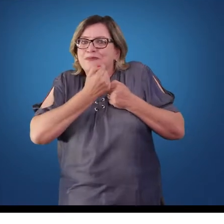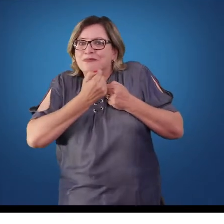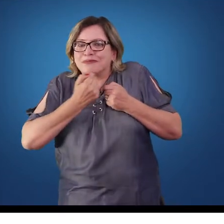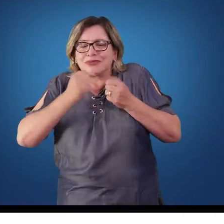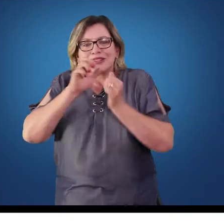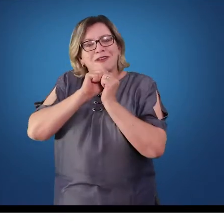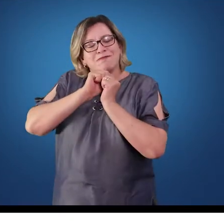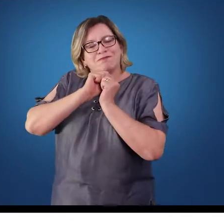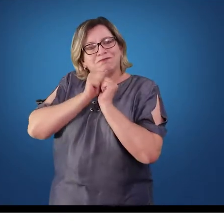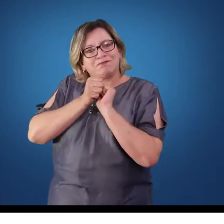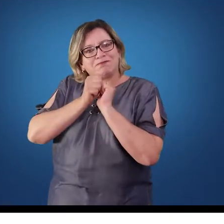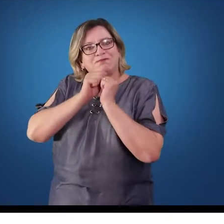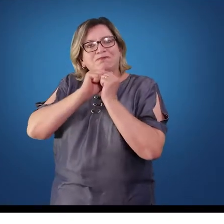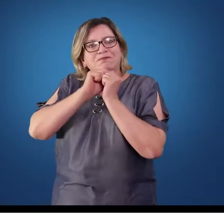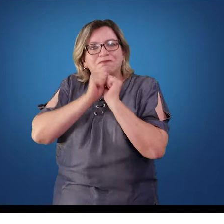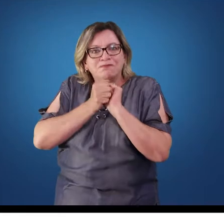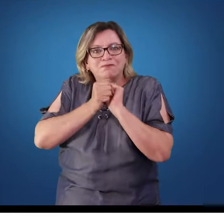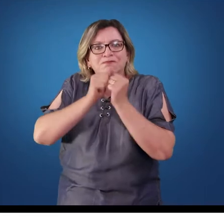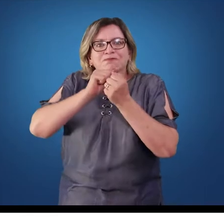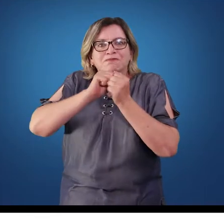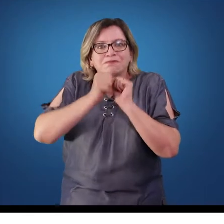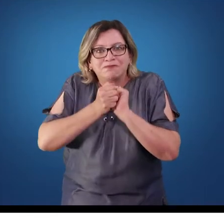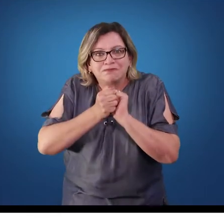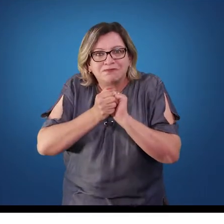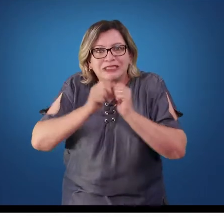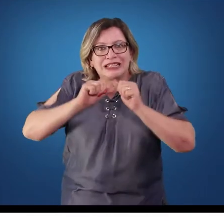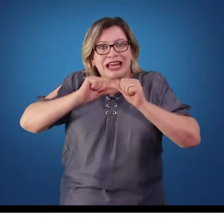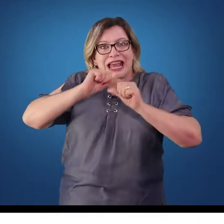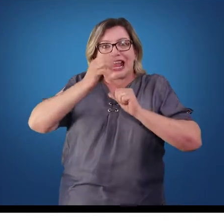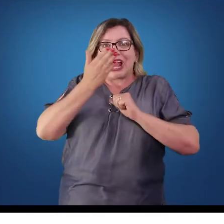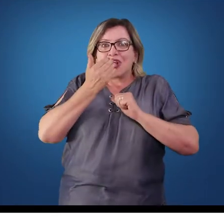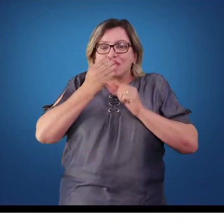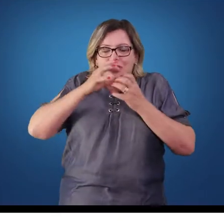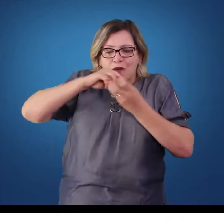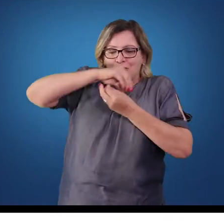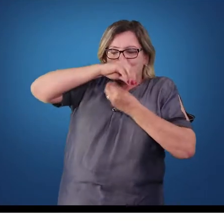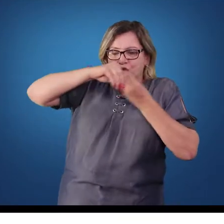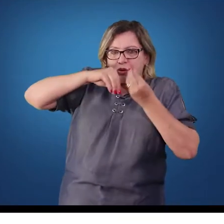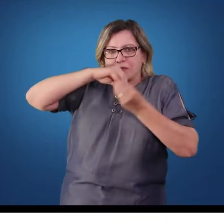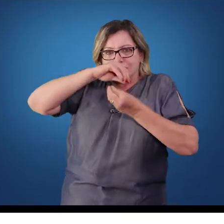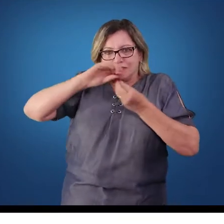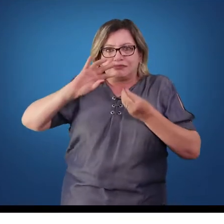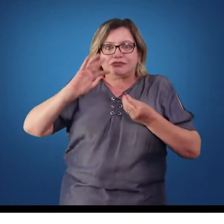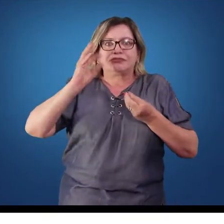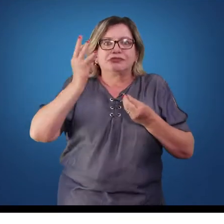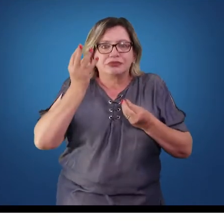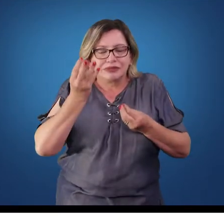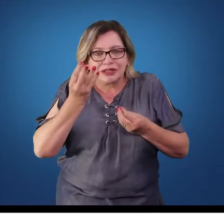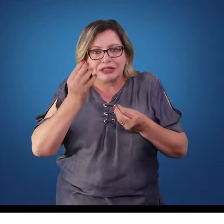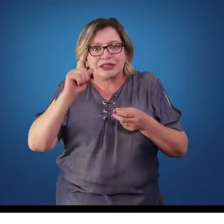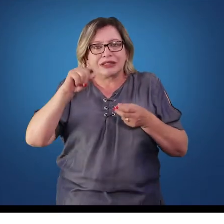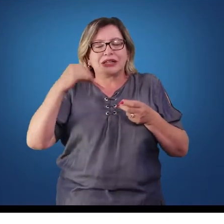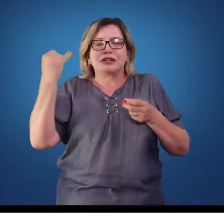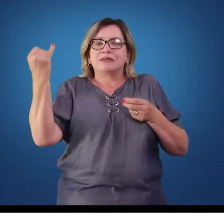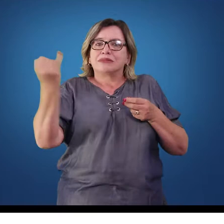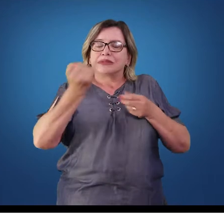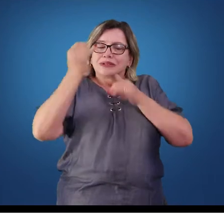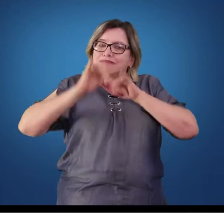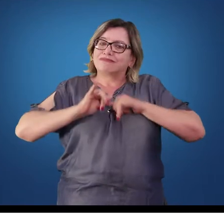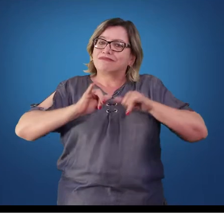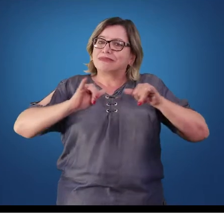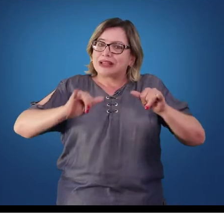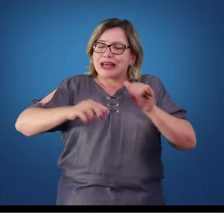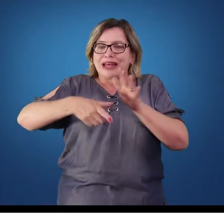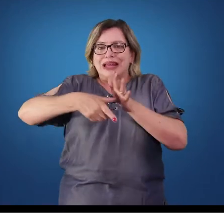de mastigação, esse alimento então é convertido em um bolo alimentar. Fica importante então mencionar que